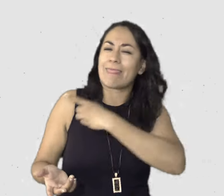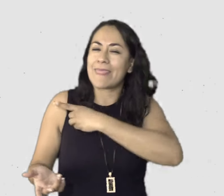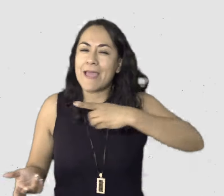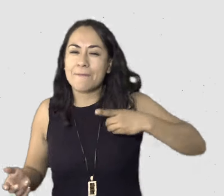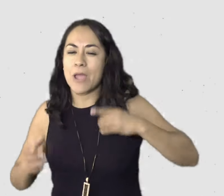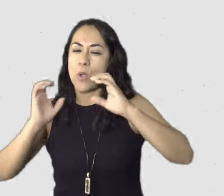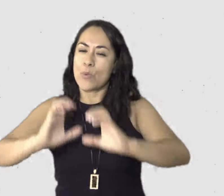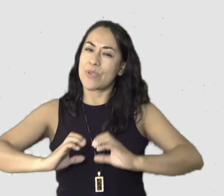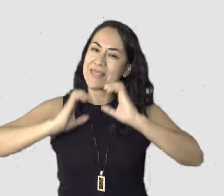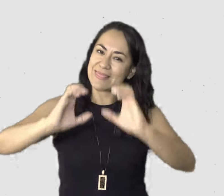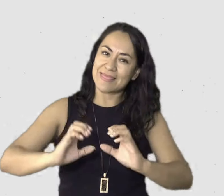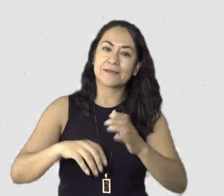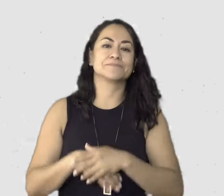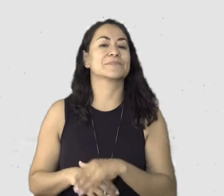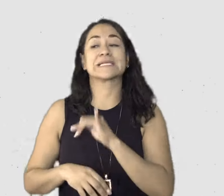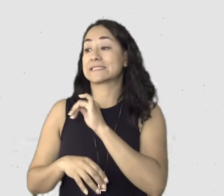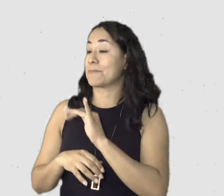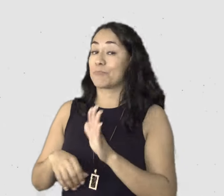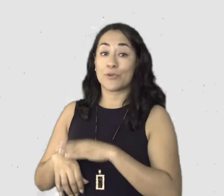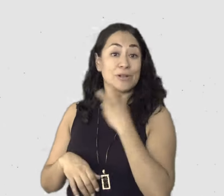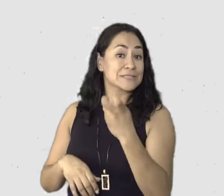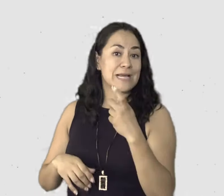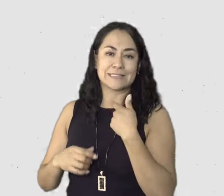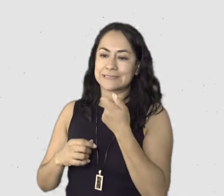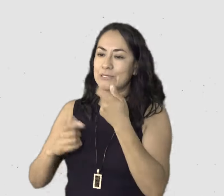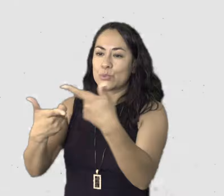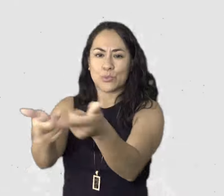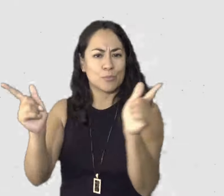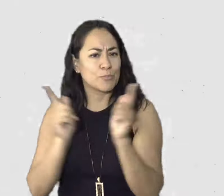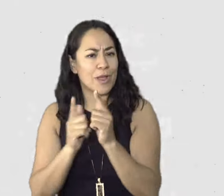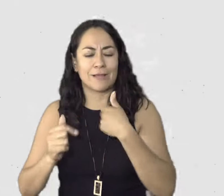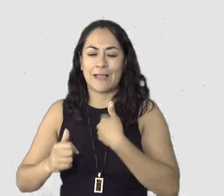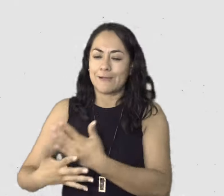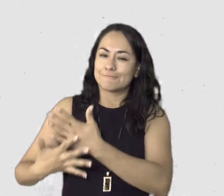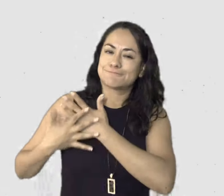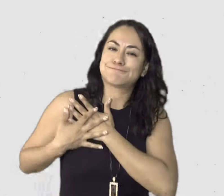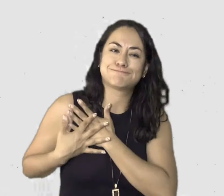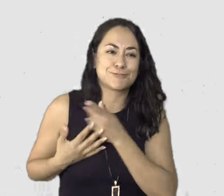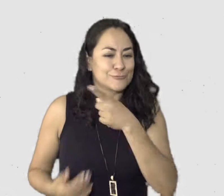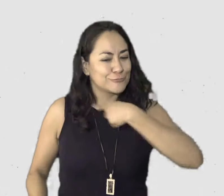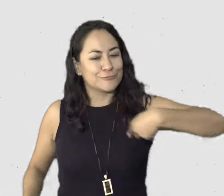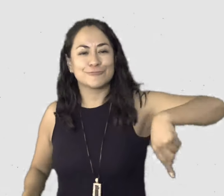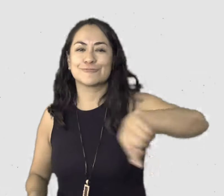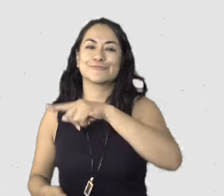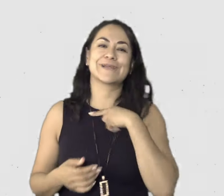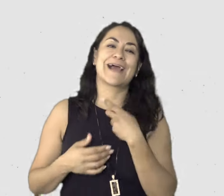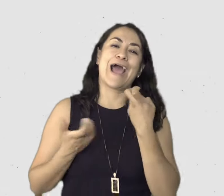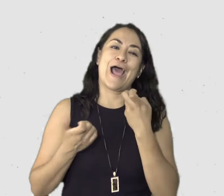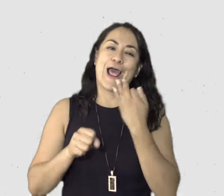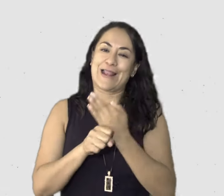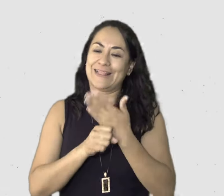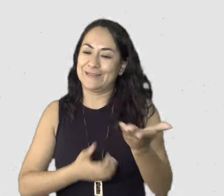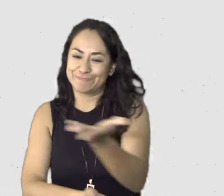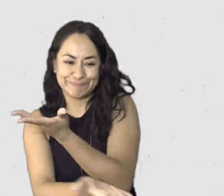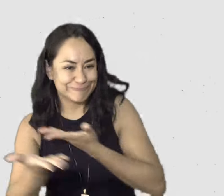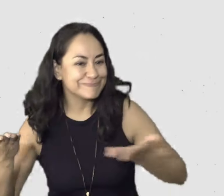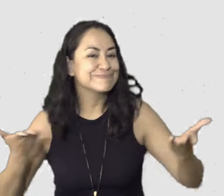este espacio. Así que, pues, yo amo estos espacios con ustedes, me encanta poder compartir un pedacititito de lo que nosotros platicamos y